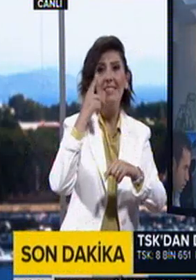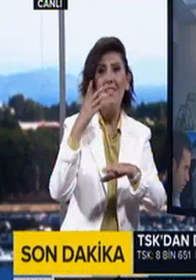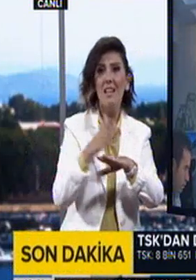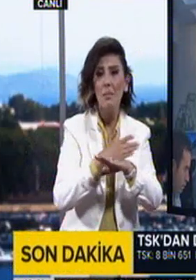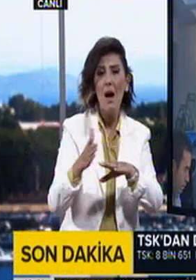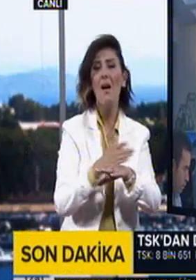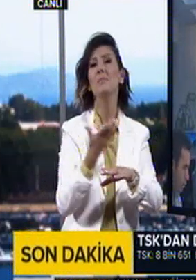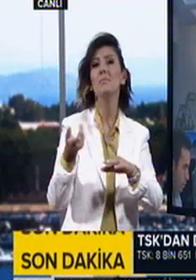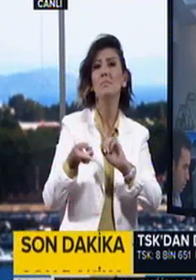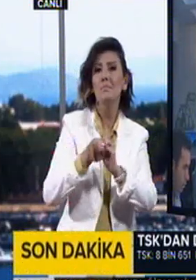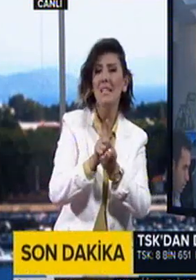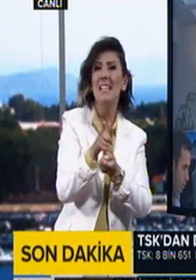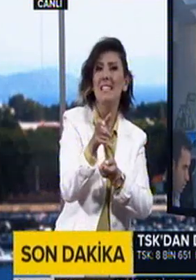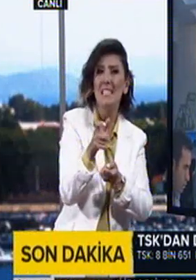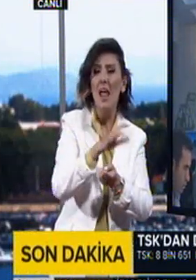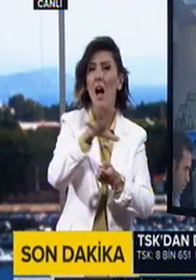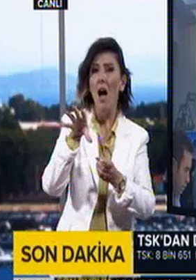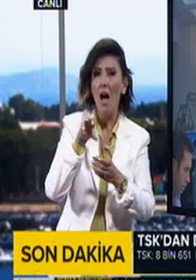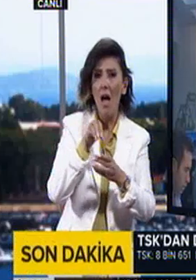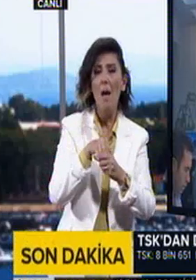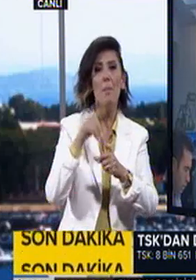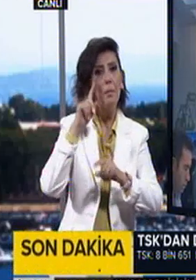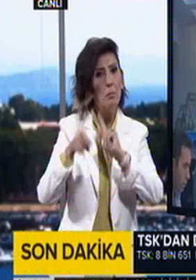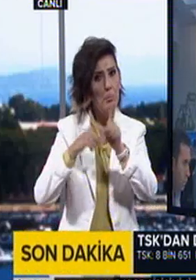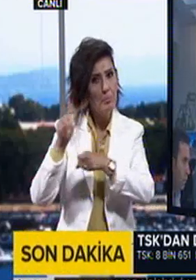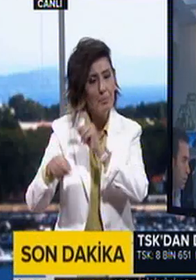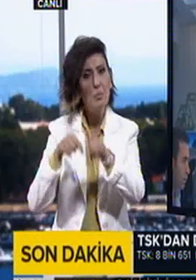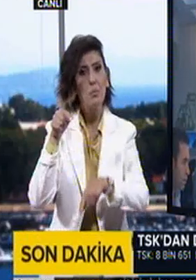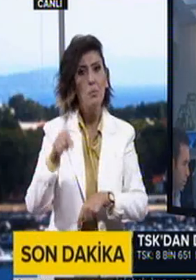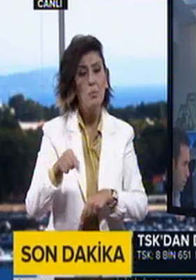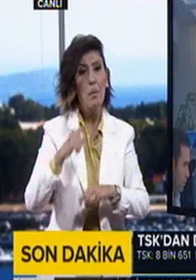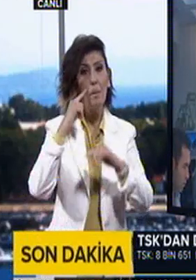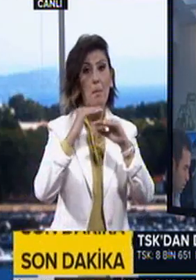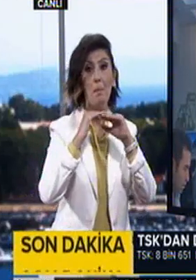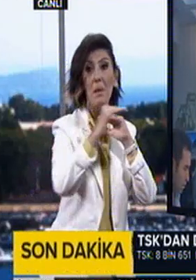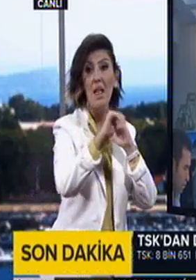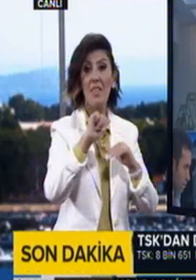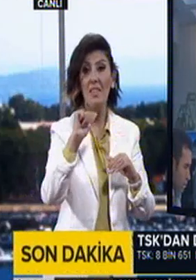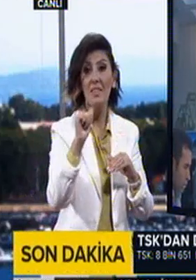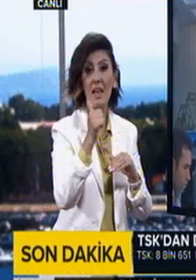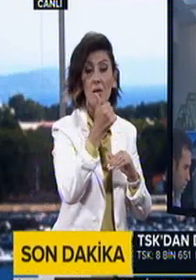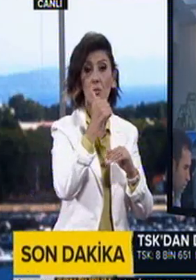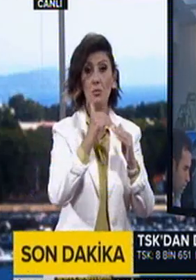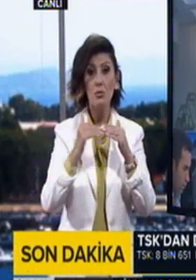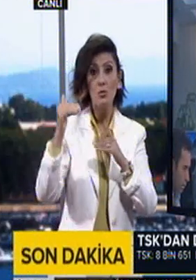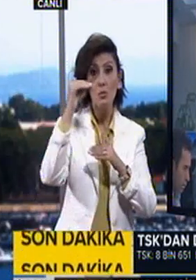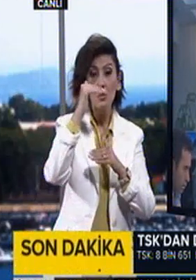harp, silah, araç ve gereçleri belirlenmiştir. Yapılan incelemede milletimize, değerlerimize, yüce meclisimiz